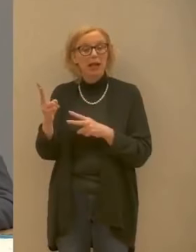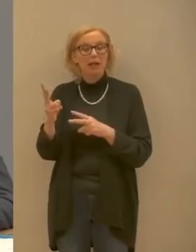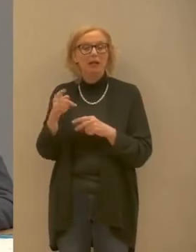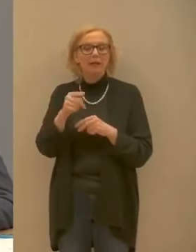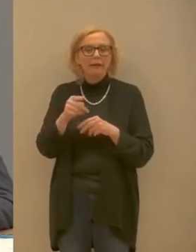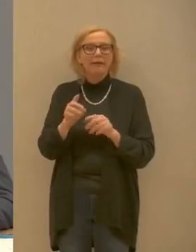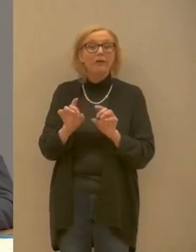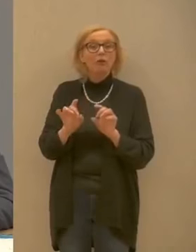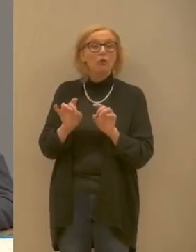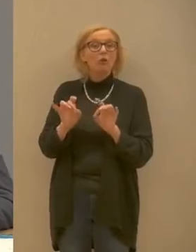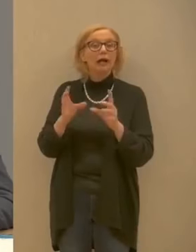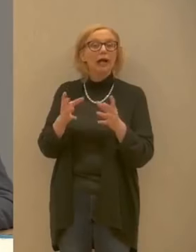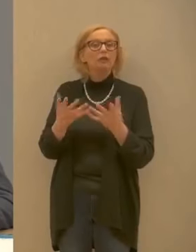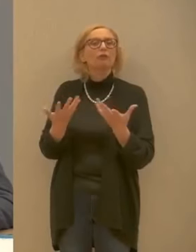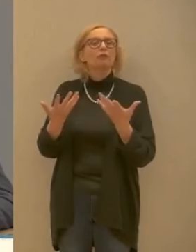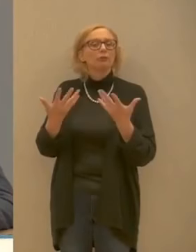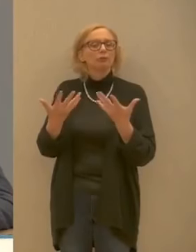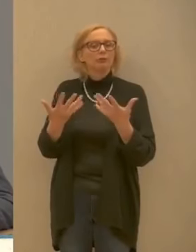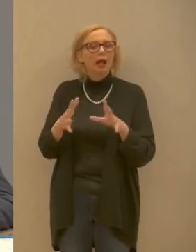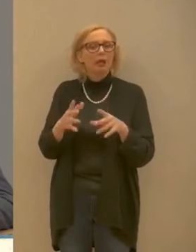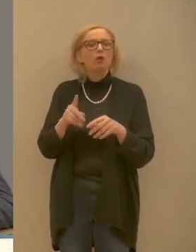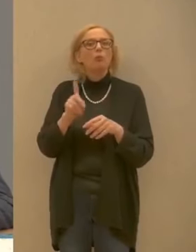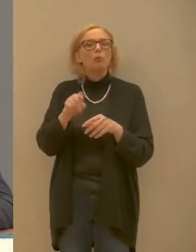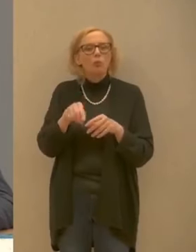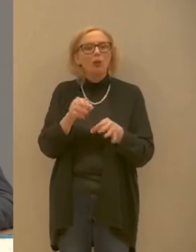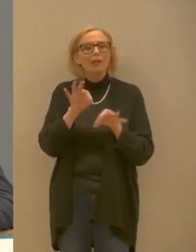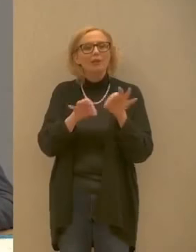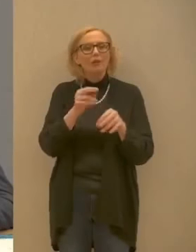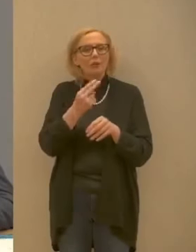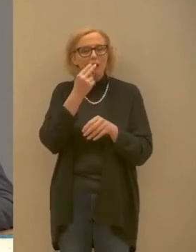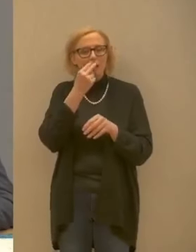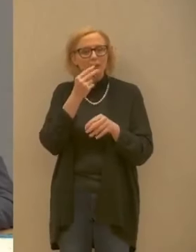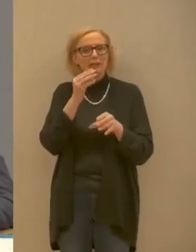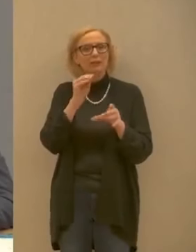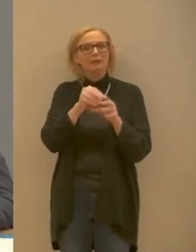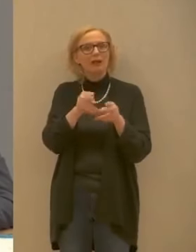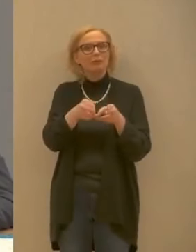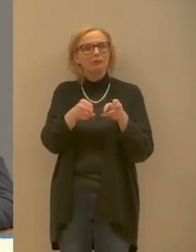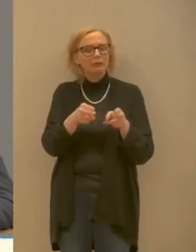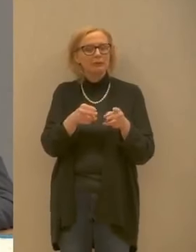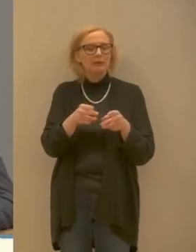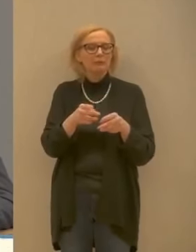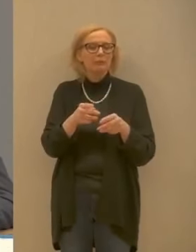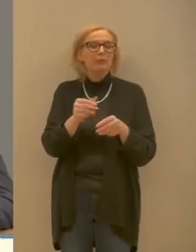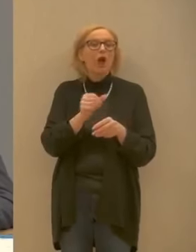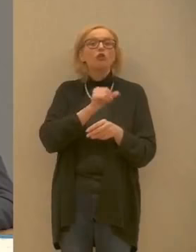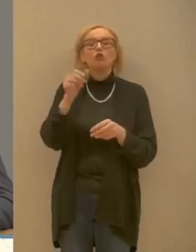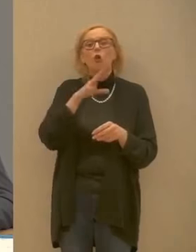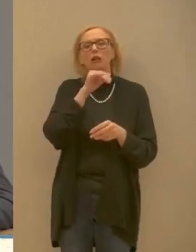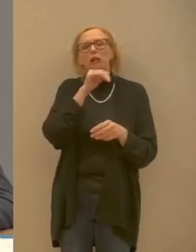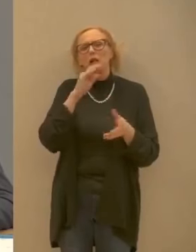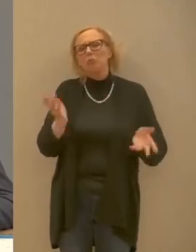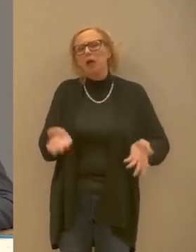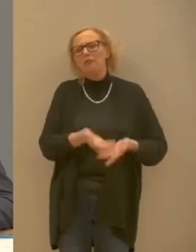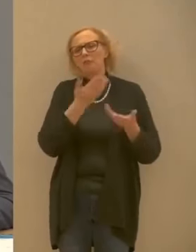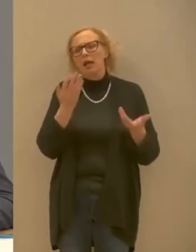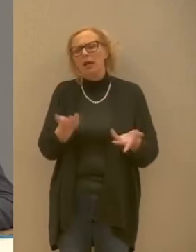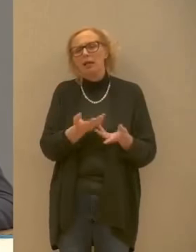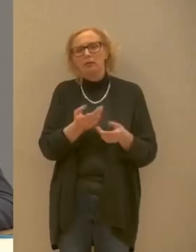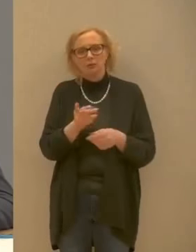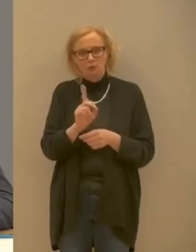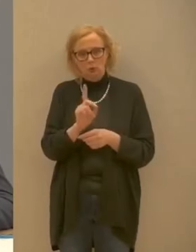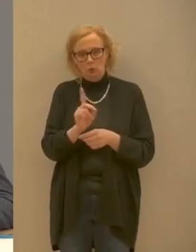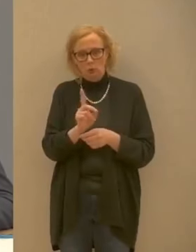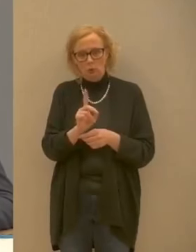contagiati e che magari qualcuno va anche in terapia intensiva quindi attenzione non riguarda solo gli anziani se qualcuno pensa tanto vabbè sono anziani